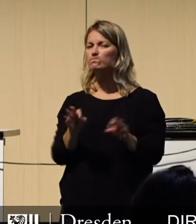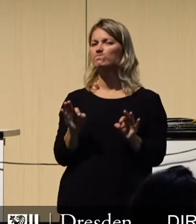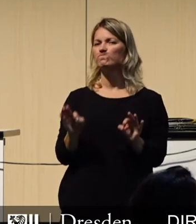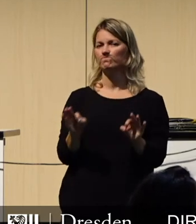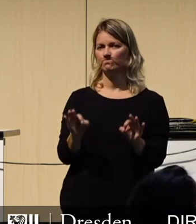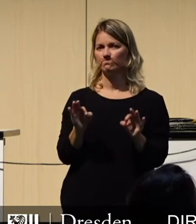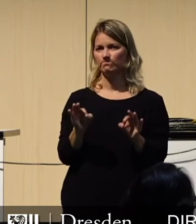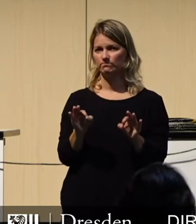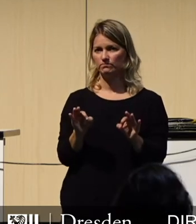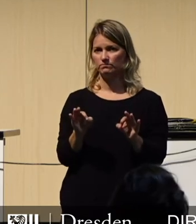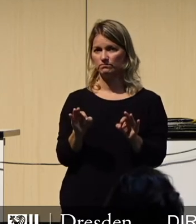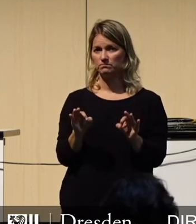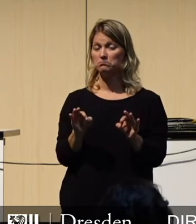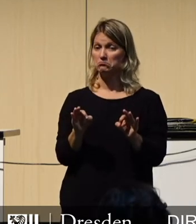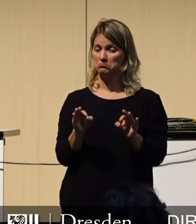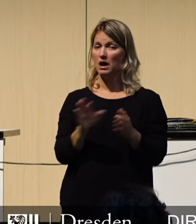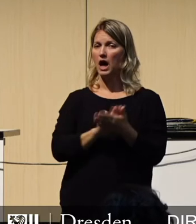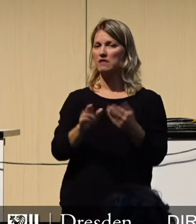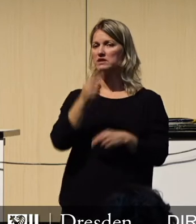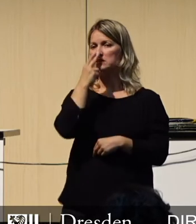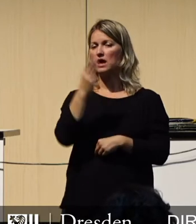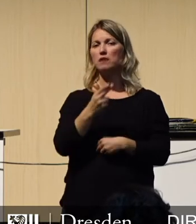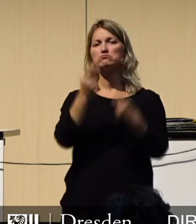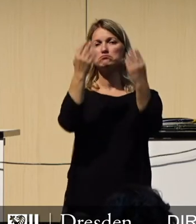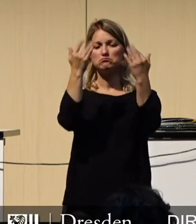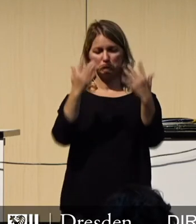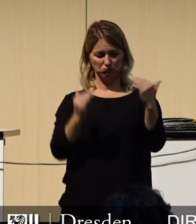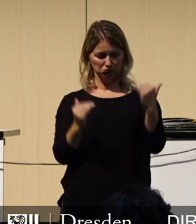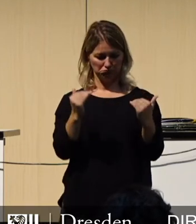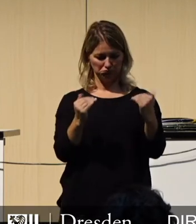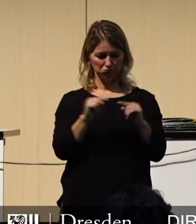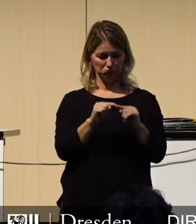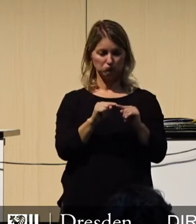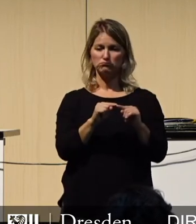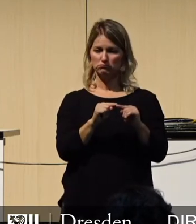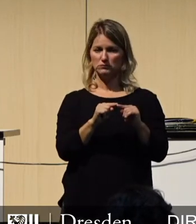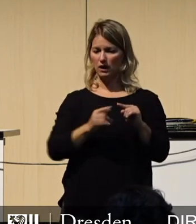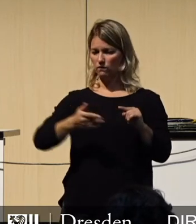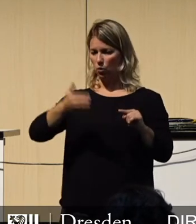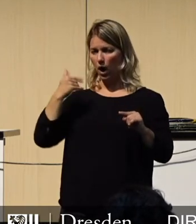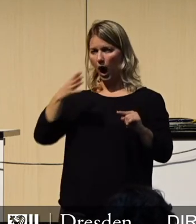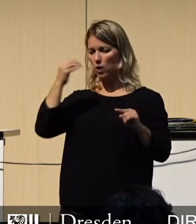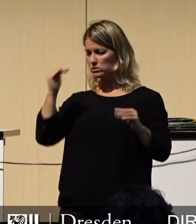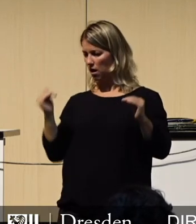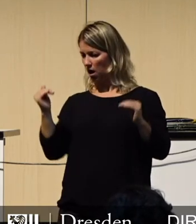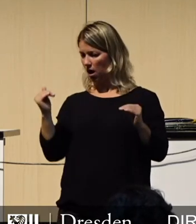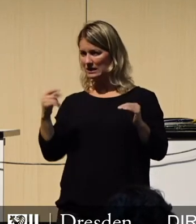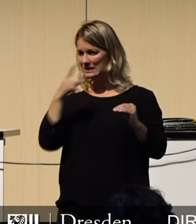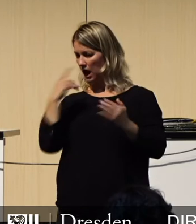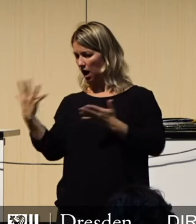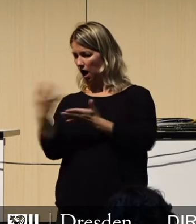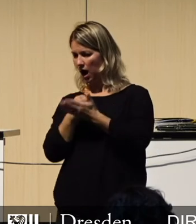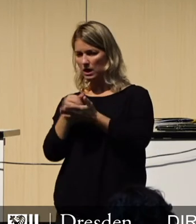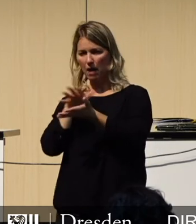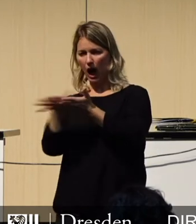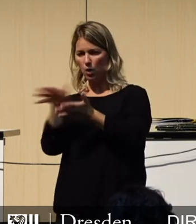dass wir bei der Betrachtung der nüchternen Zahlen, ähnlich wie in den vorherigen Haushalten, mit Einnahmen und Ausgaben, so wie